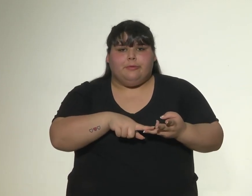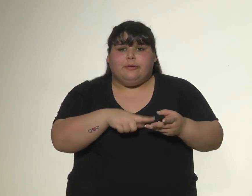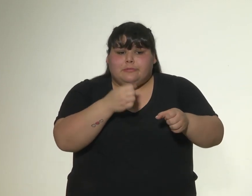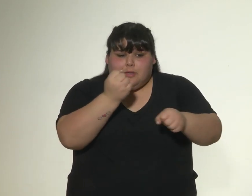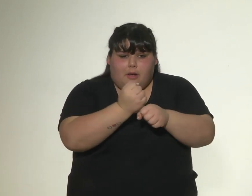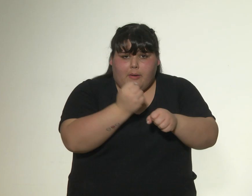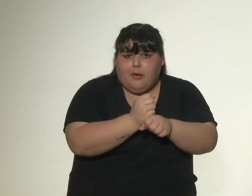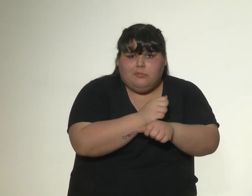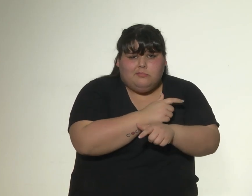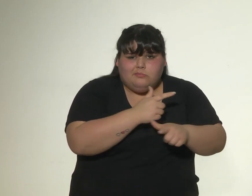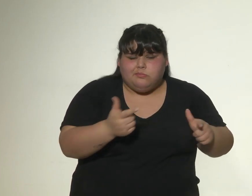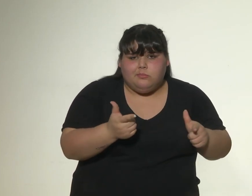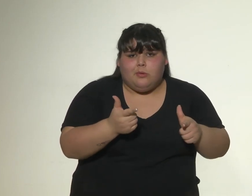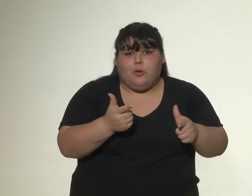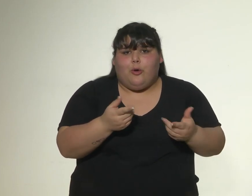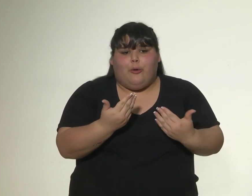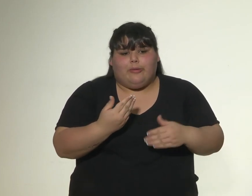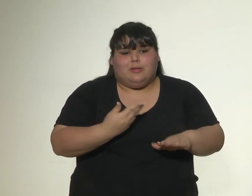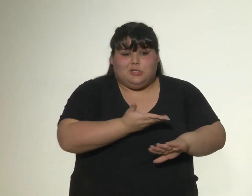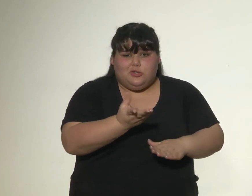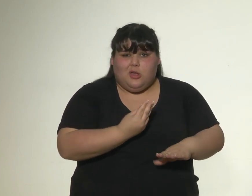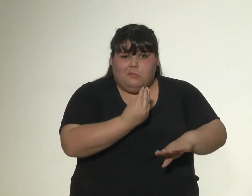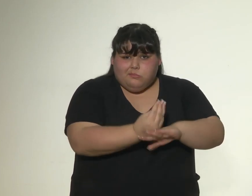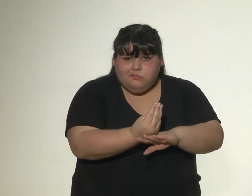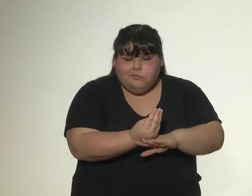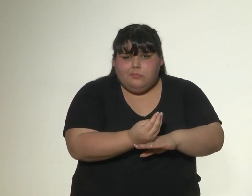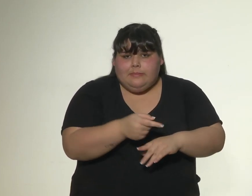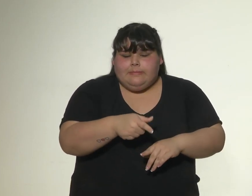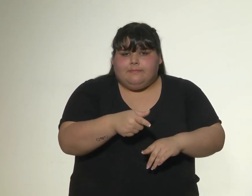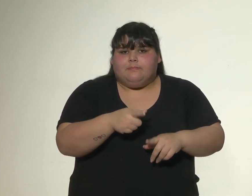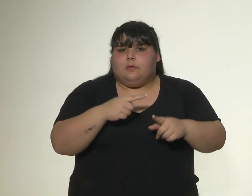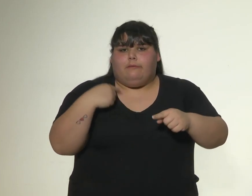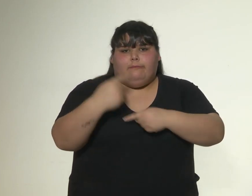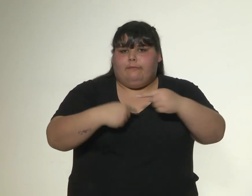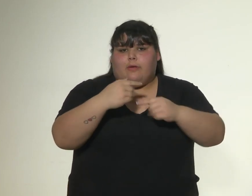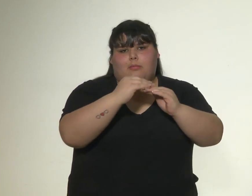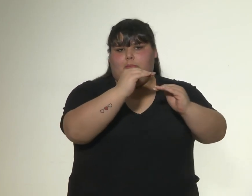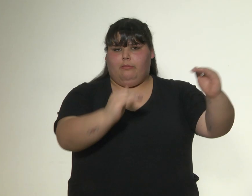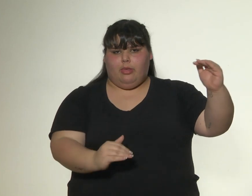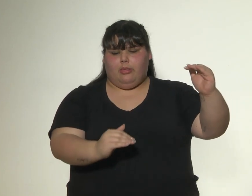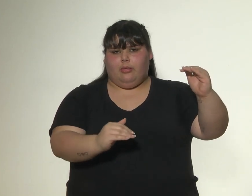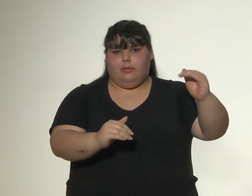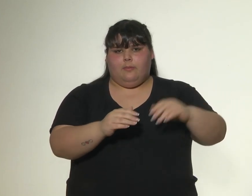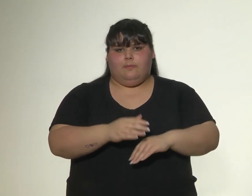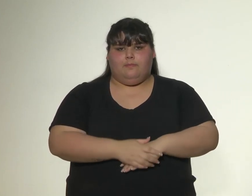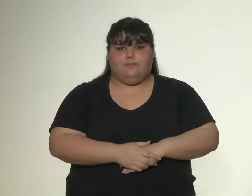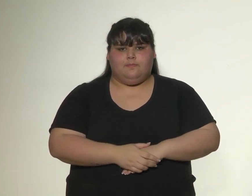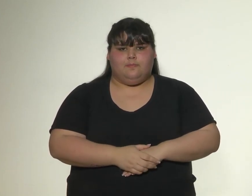oportunidades de inserción laboral y social elevan la vulnerabilidad ante los tratantes.